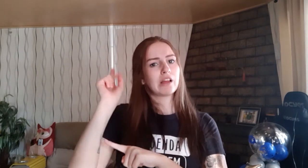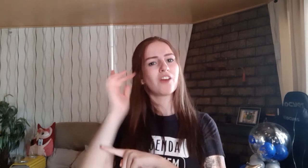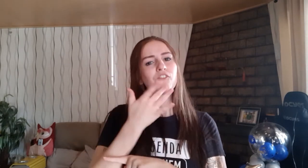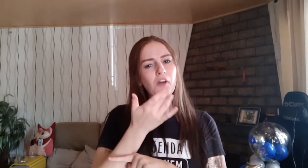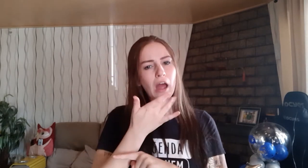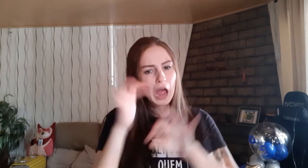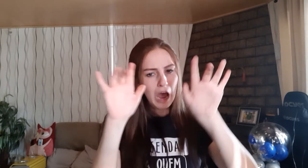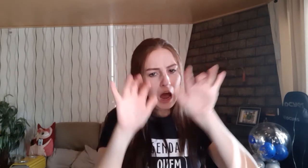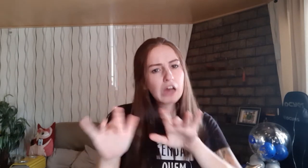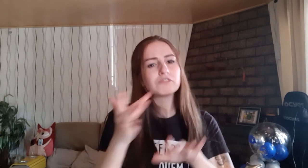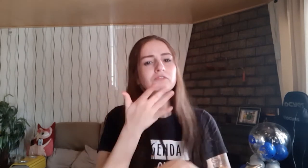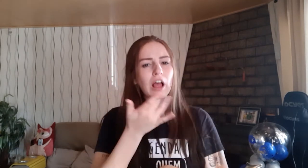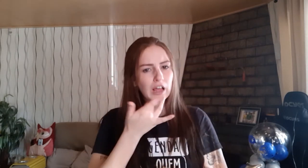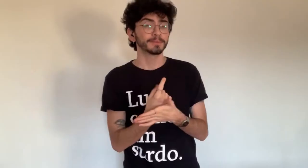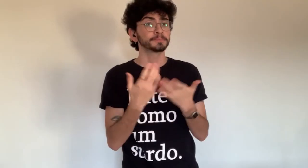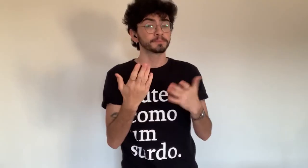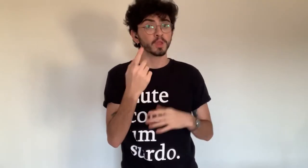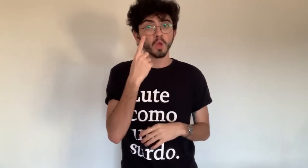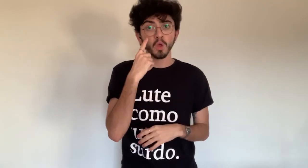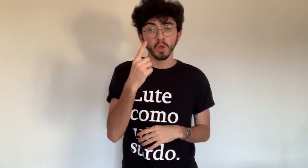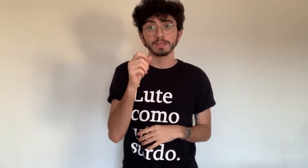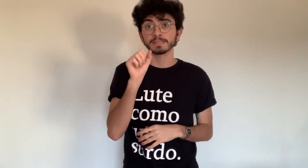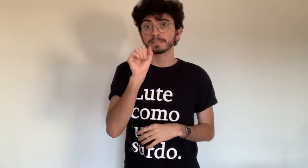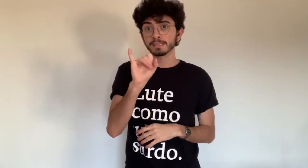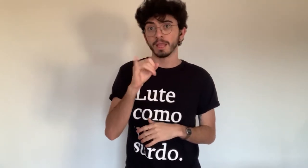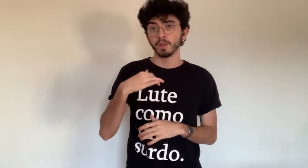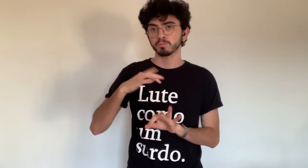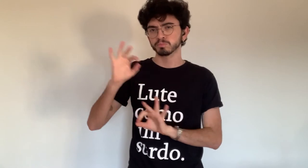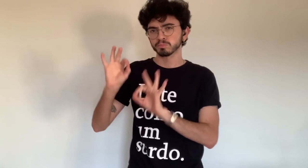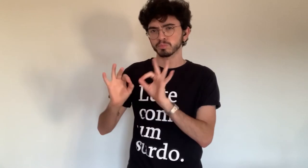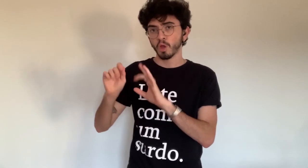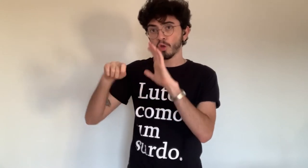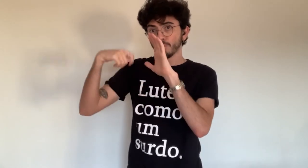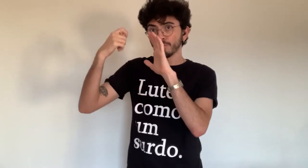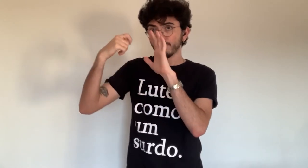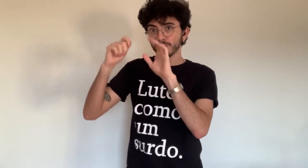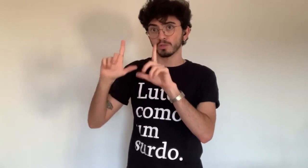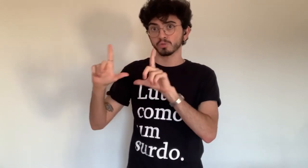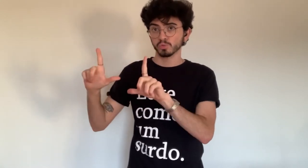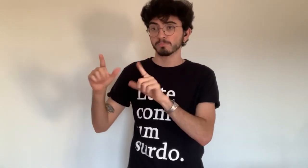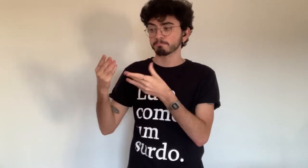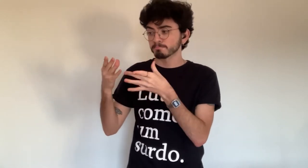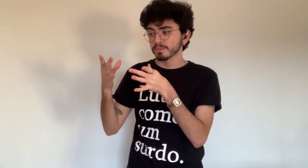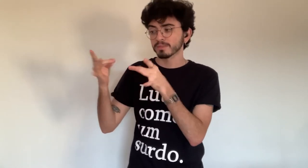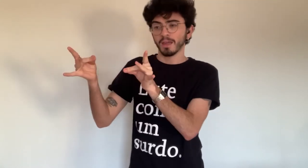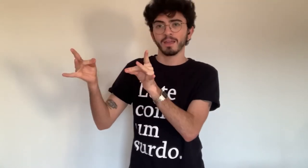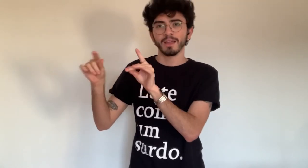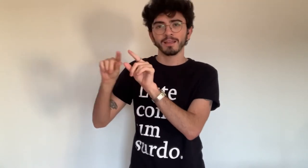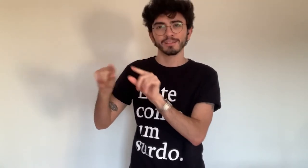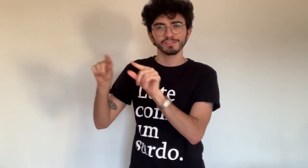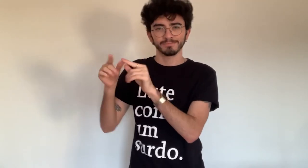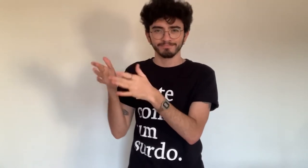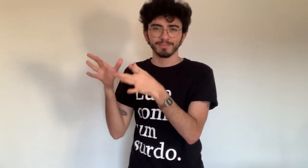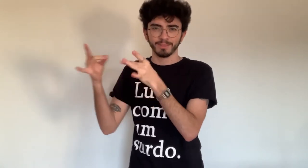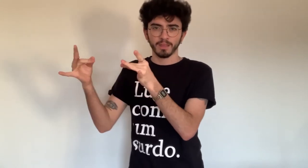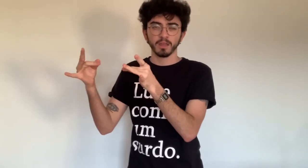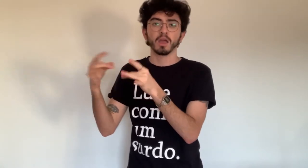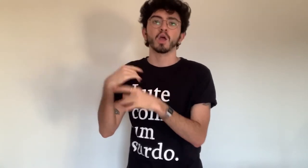porque é um programa antigo. Gabriel Isaac. Olha se eu for fixar a legenda no vídeo